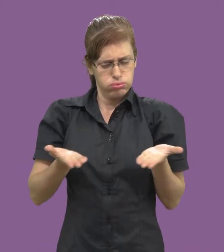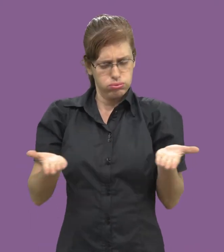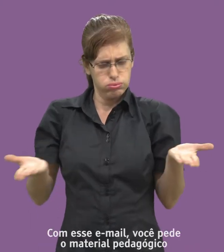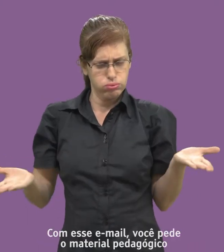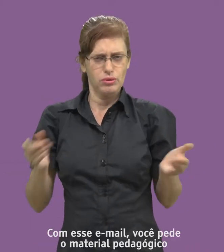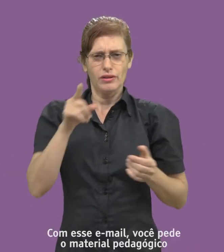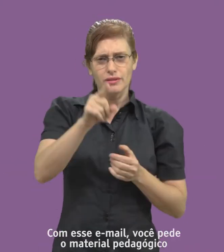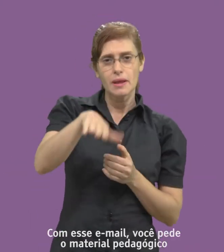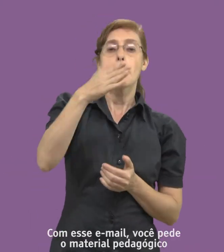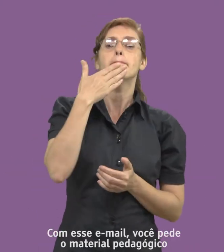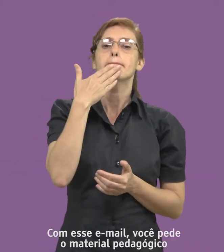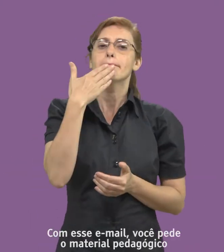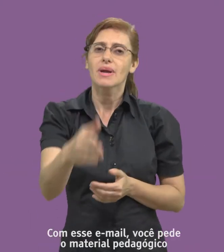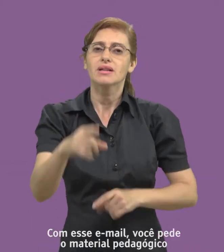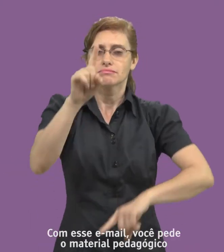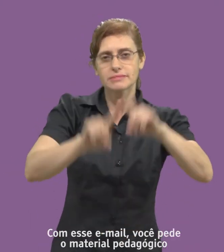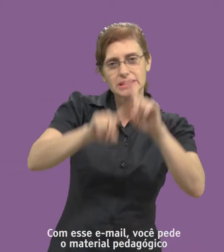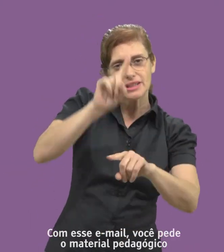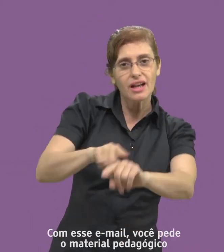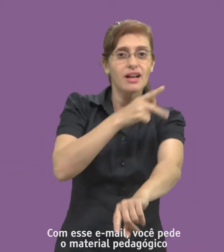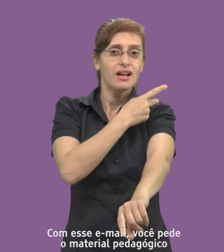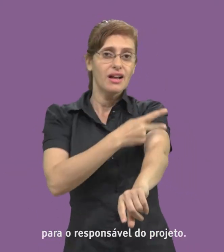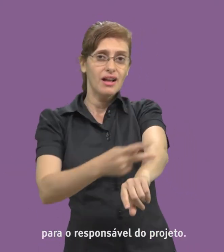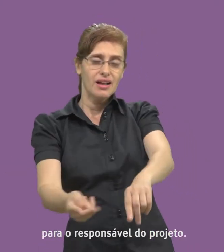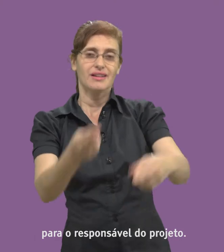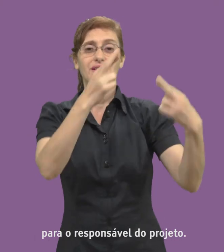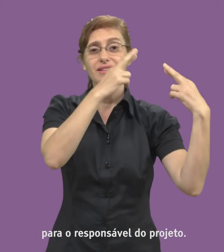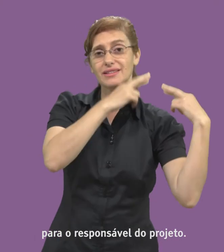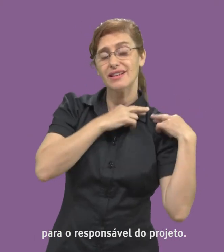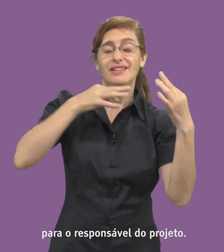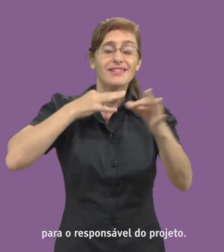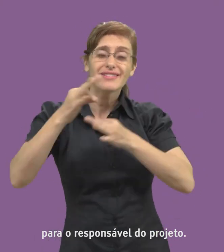Com esse e-mail, você pede o material pedagógico para o responsável do projeto.